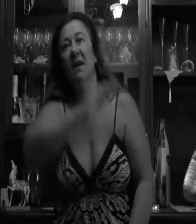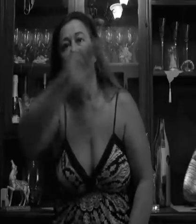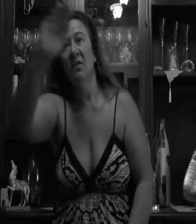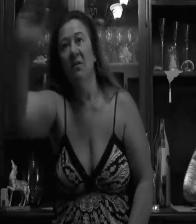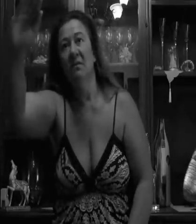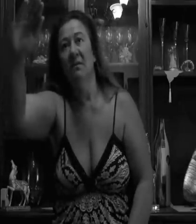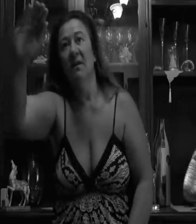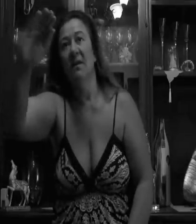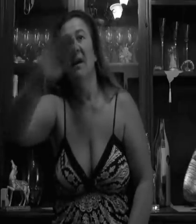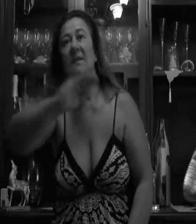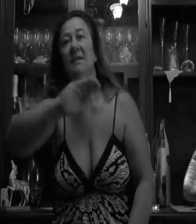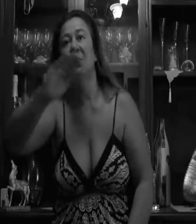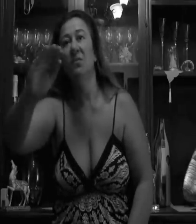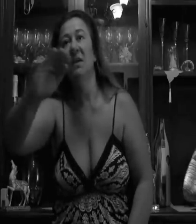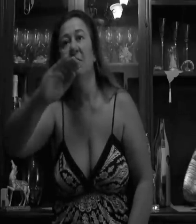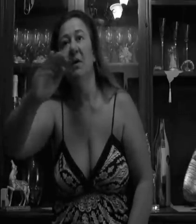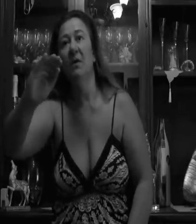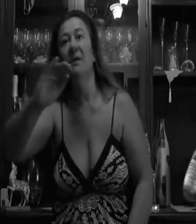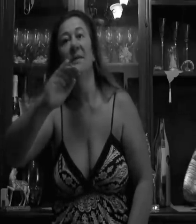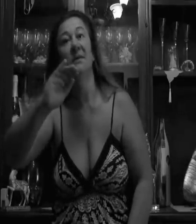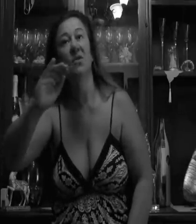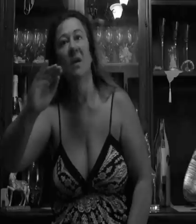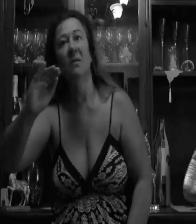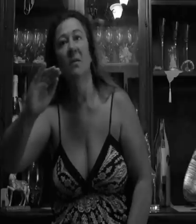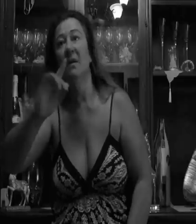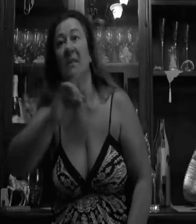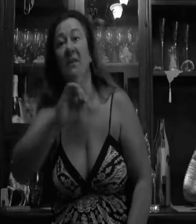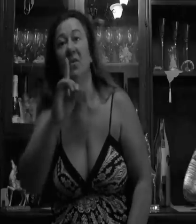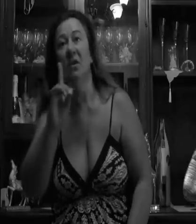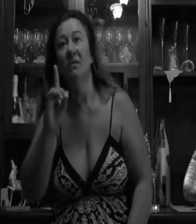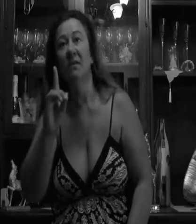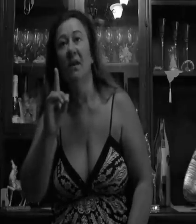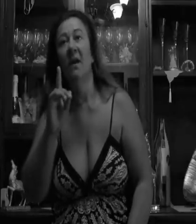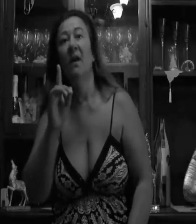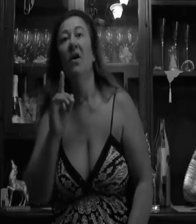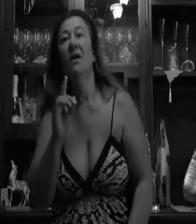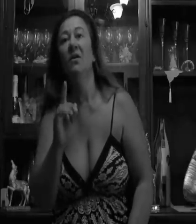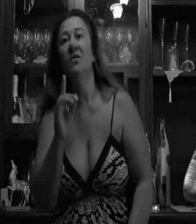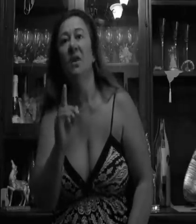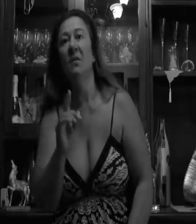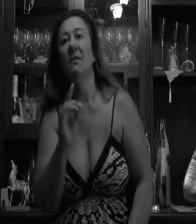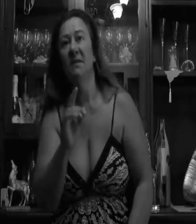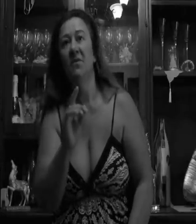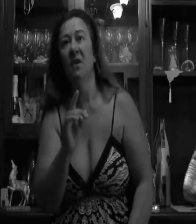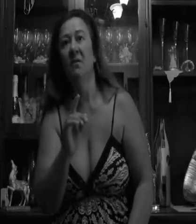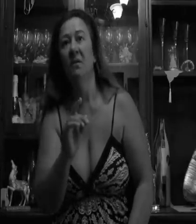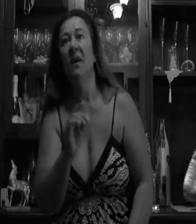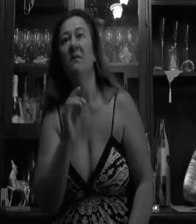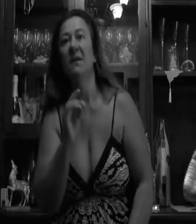aereo a Siracusa a priori, la Prestigiacomo gli ha detto no, ora noi diciamo la Prestigiacomo al